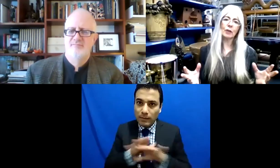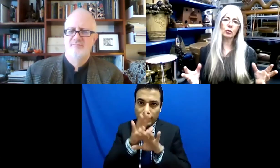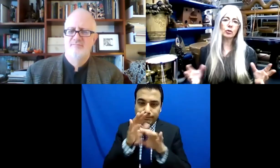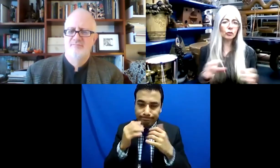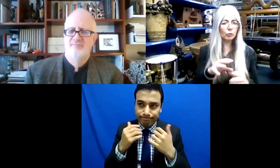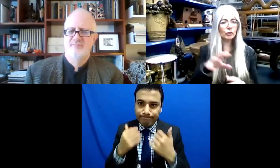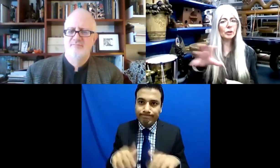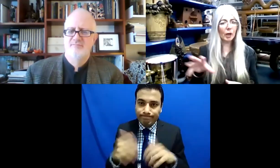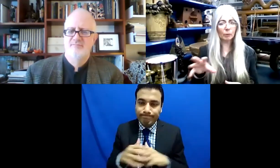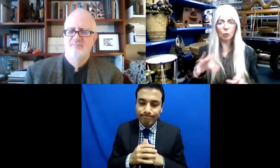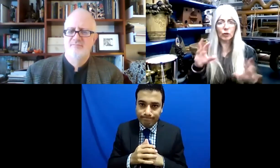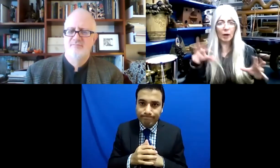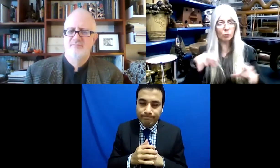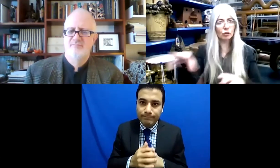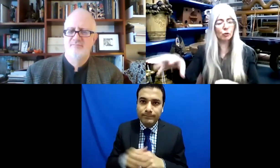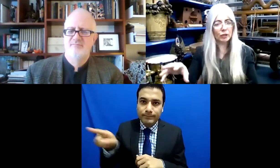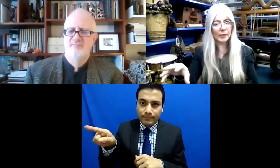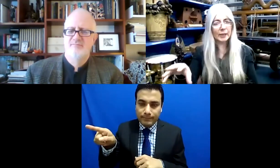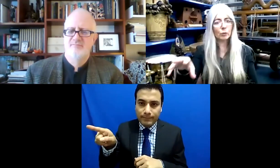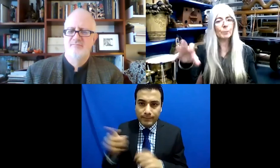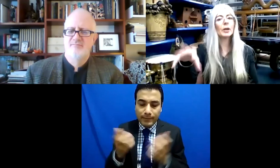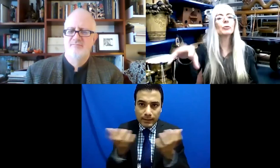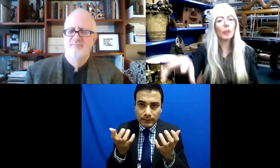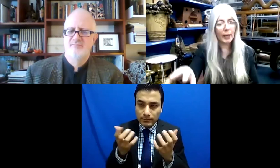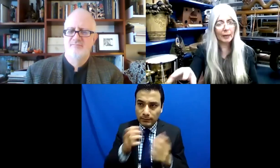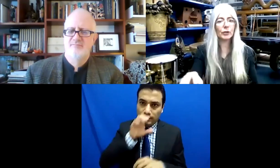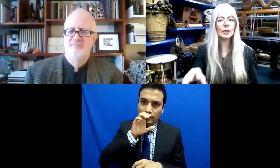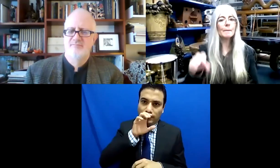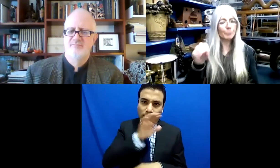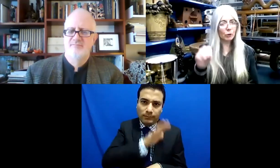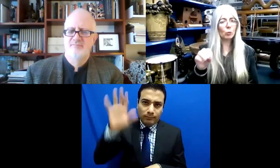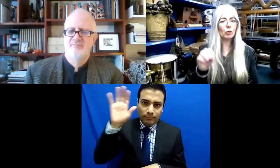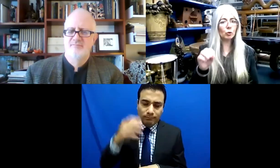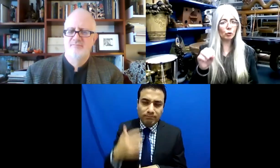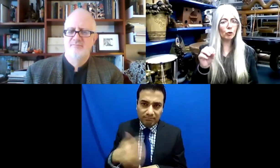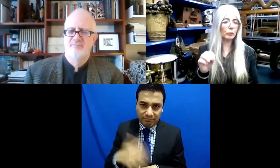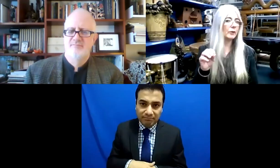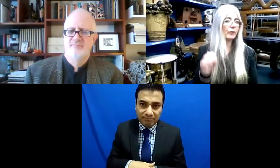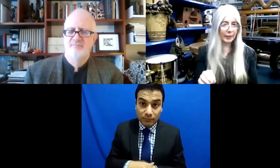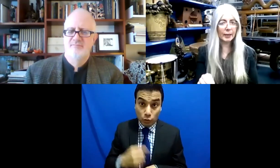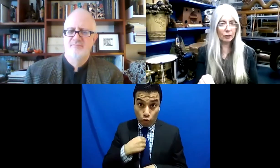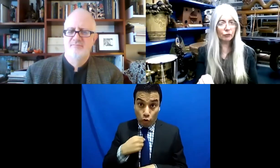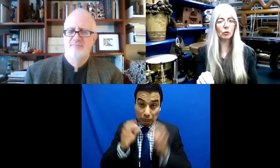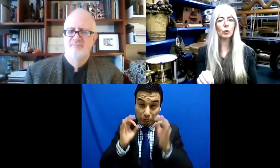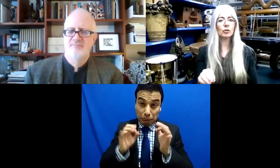que enfrentaron cosas extraordinarias y no diría que yo era extraordinaria, pero sí diría